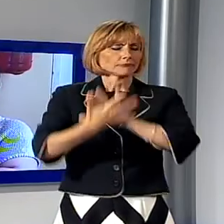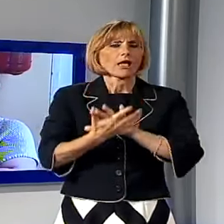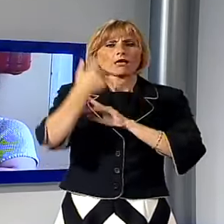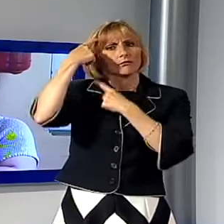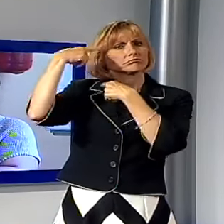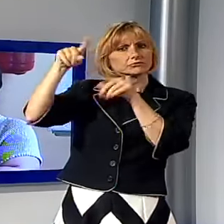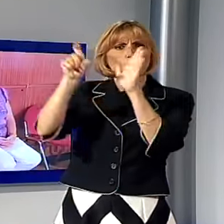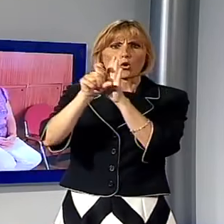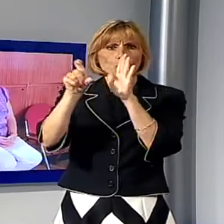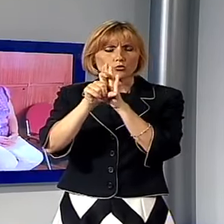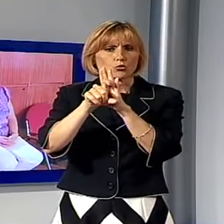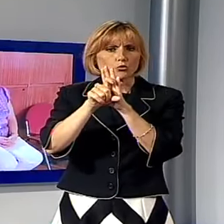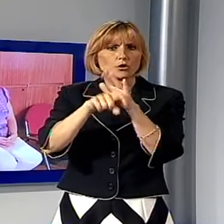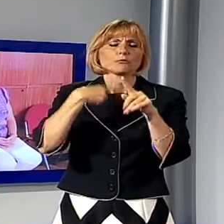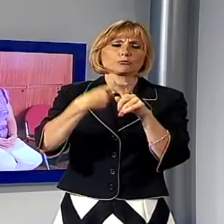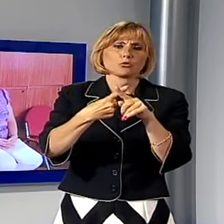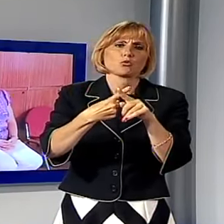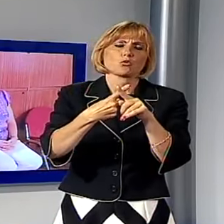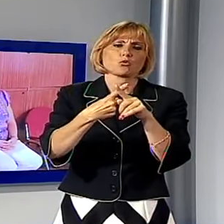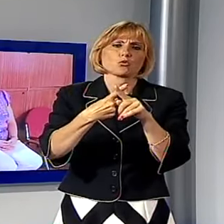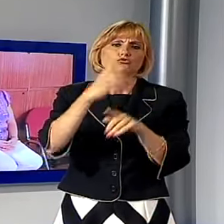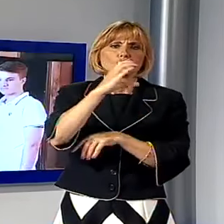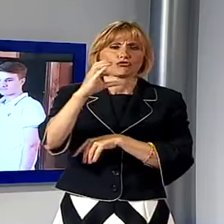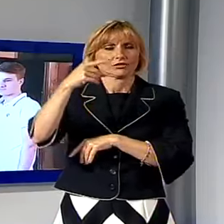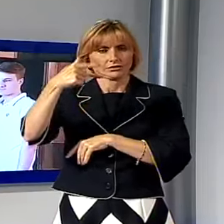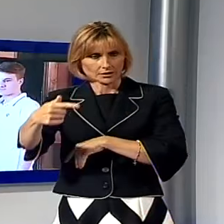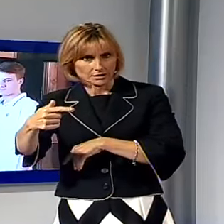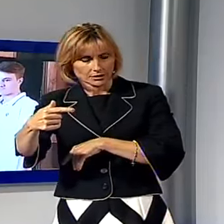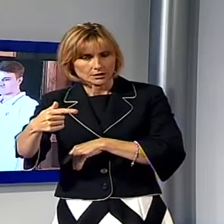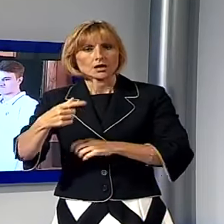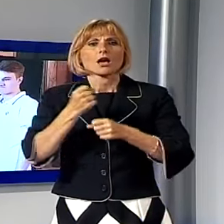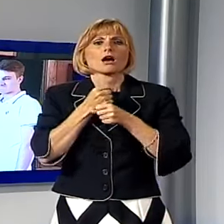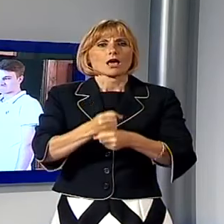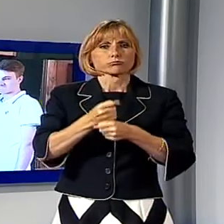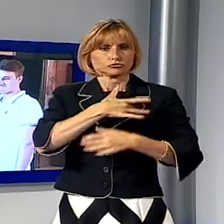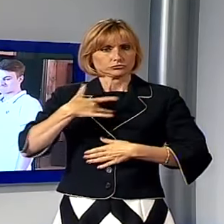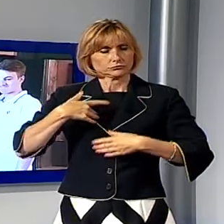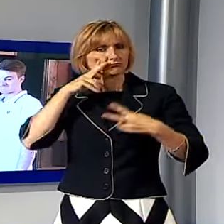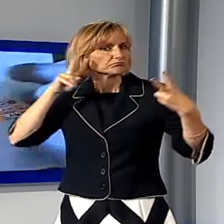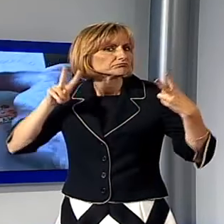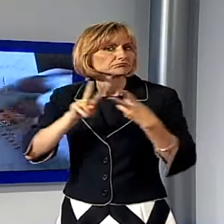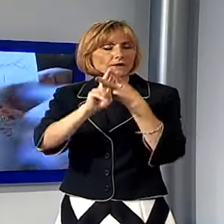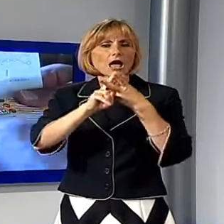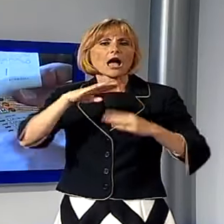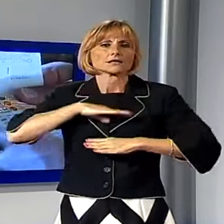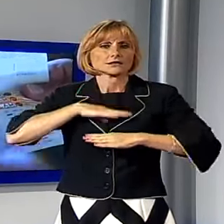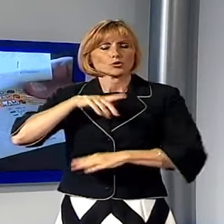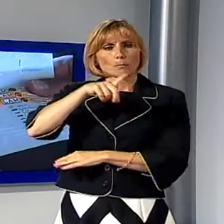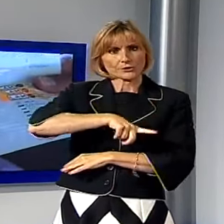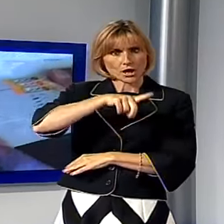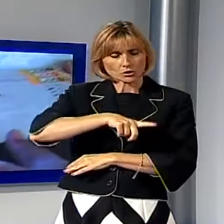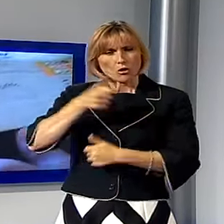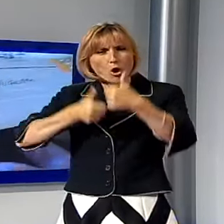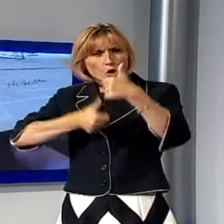Comune e dal CTT. I rappresentanti dei cittadini hanno incontrato l'assessore alla mobilità Francesca Pierotti, un confronto